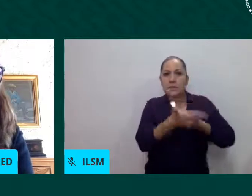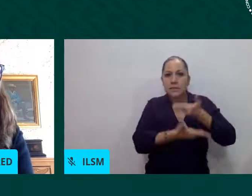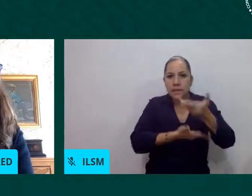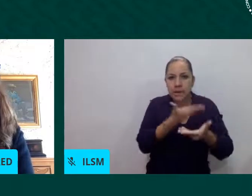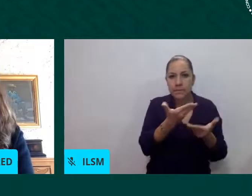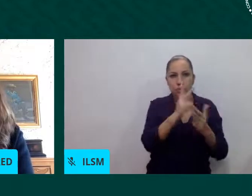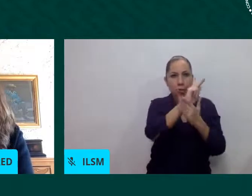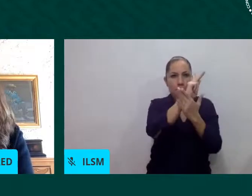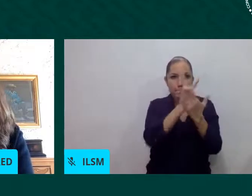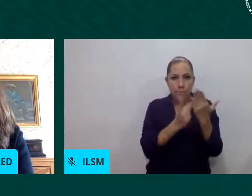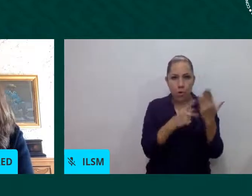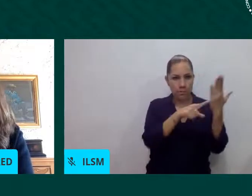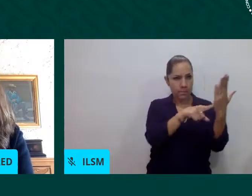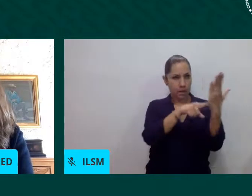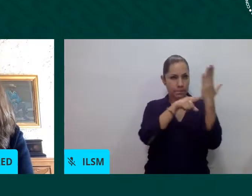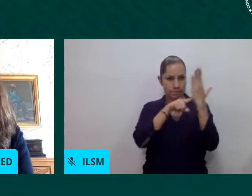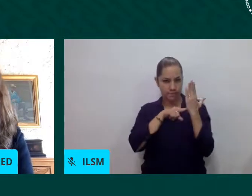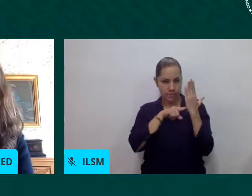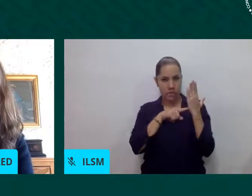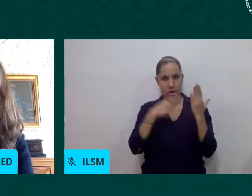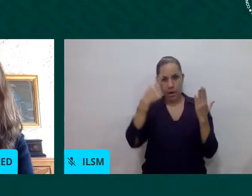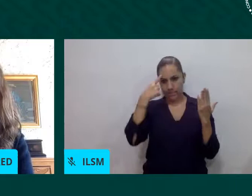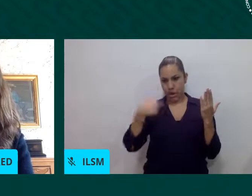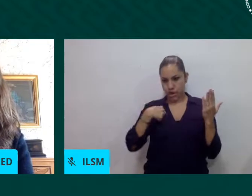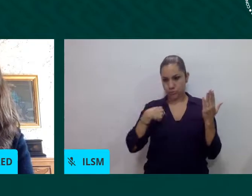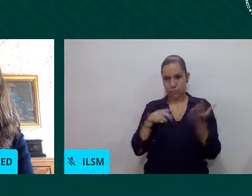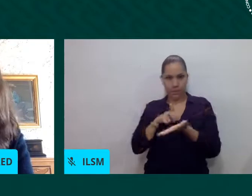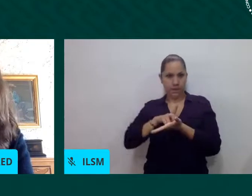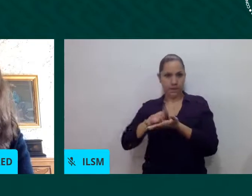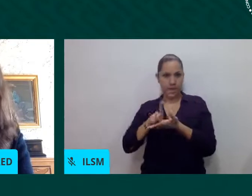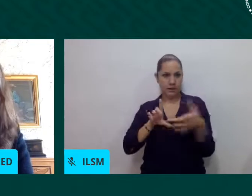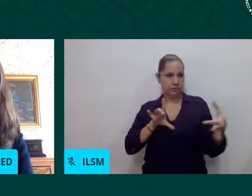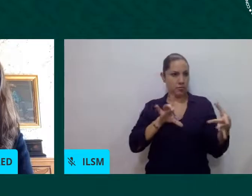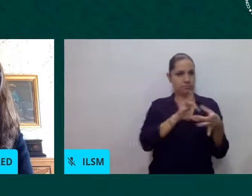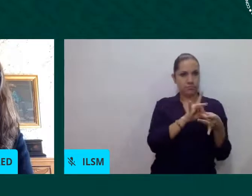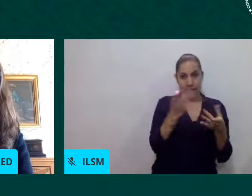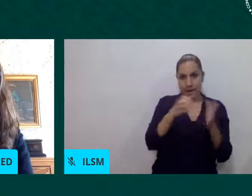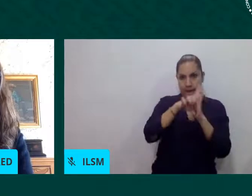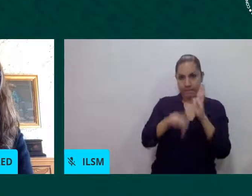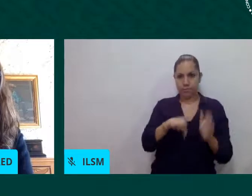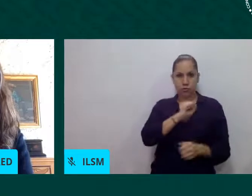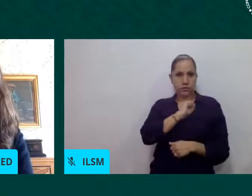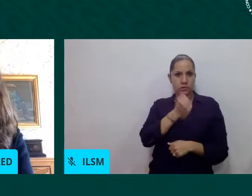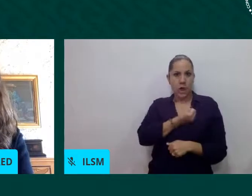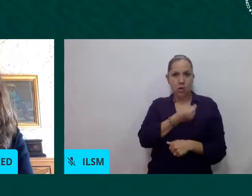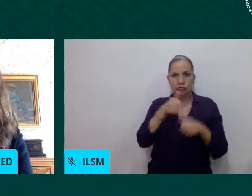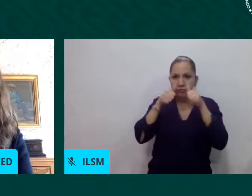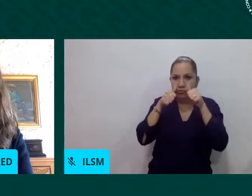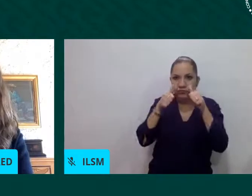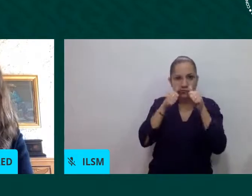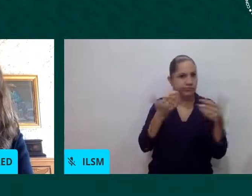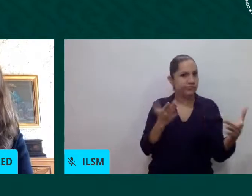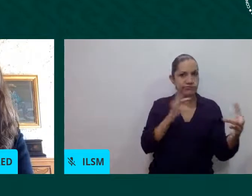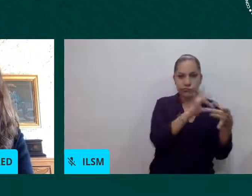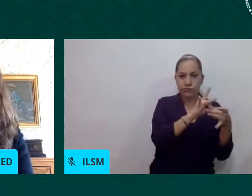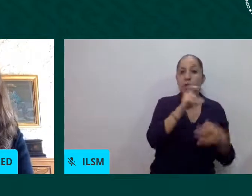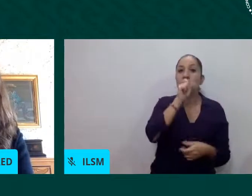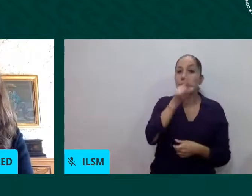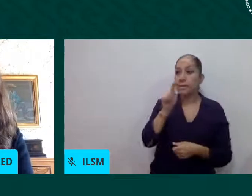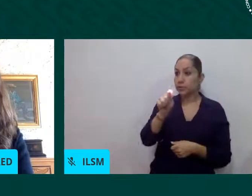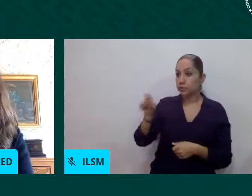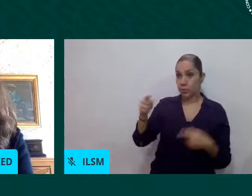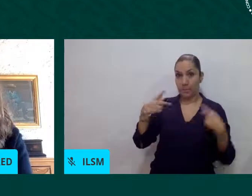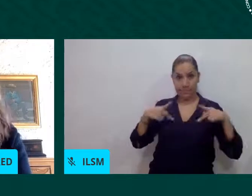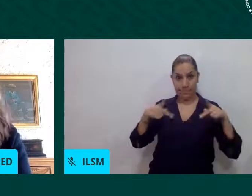a la salud. Había un retraso en los plazos de trámites para la expedición de documentos necesarios para las personas en situación de movilidad humana y